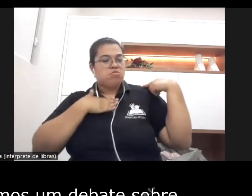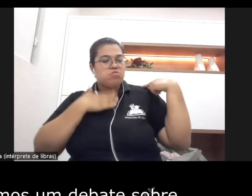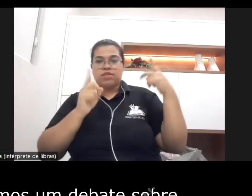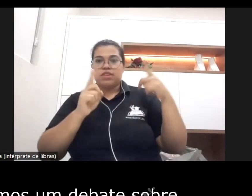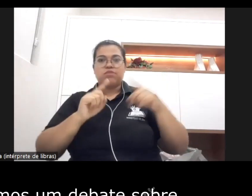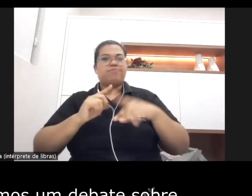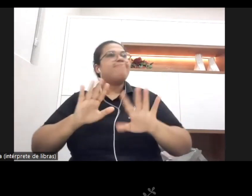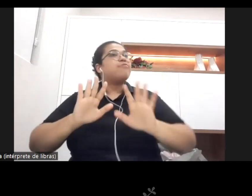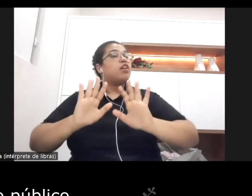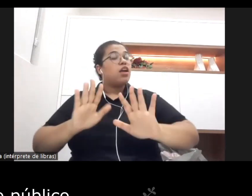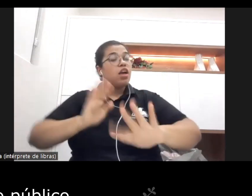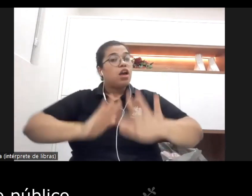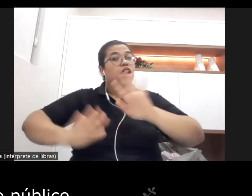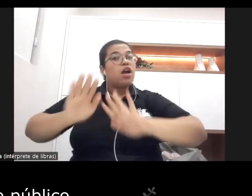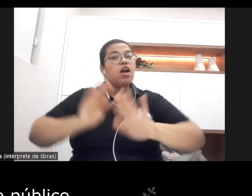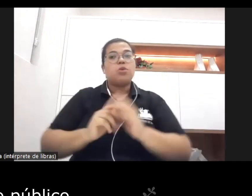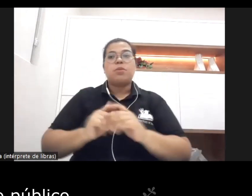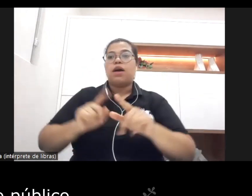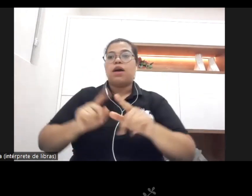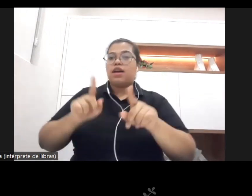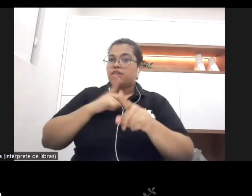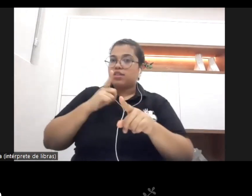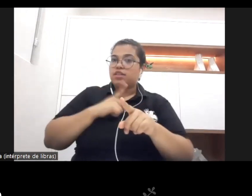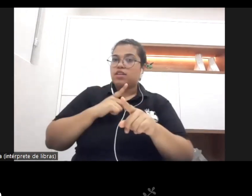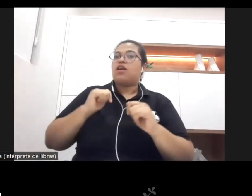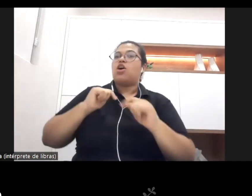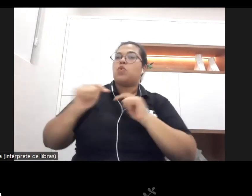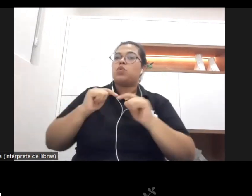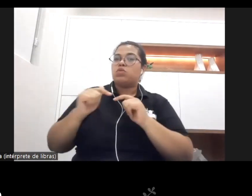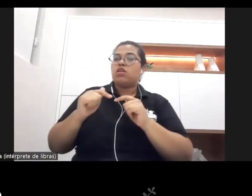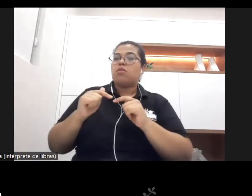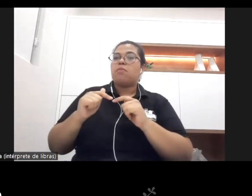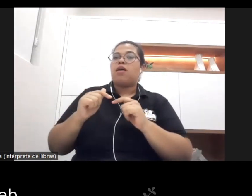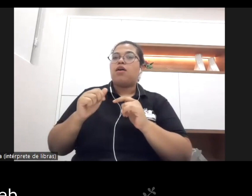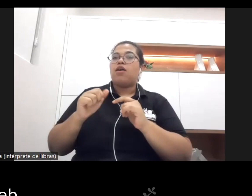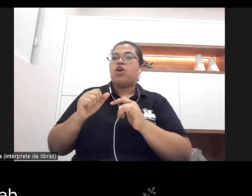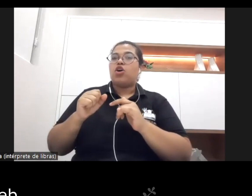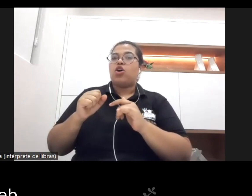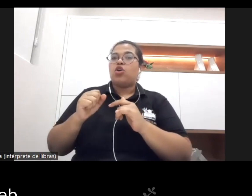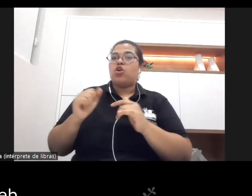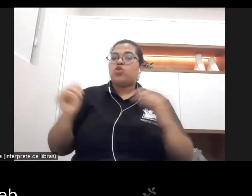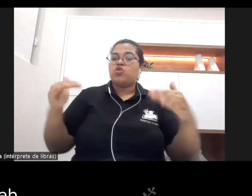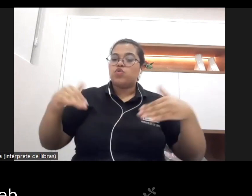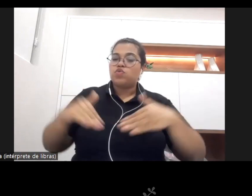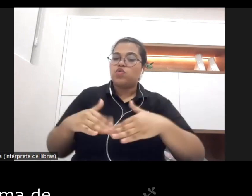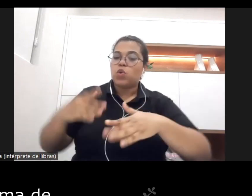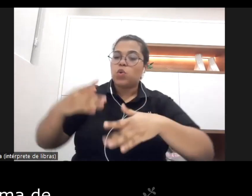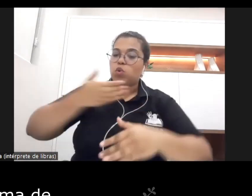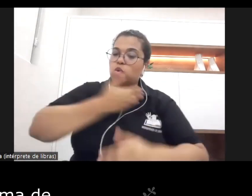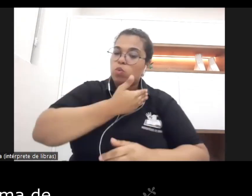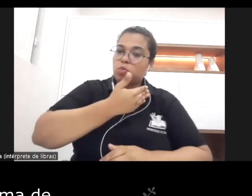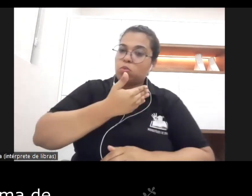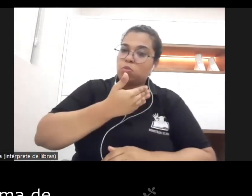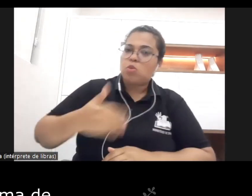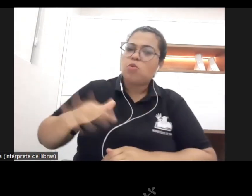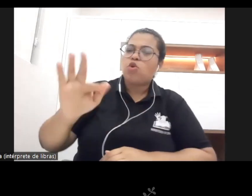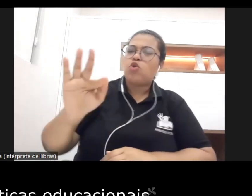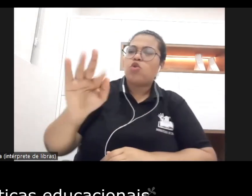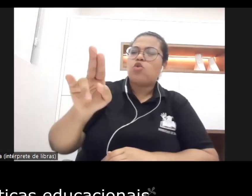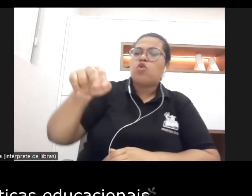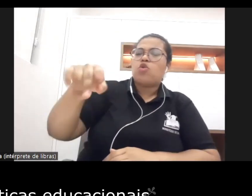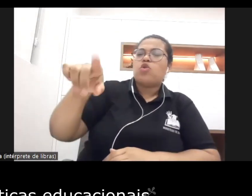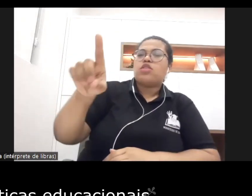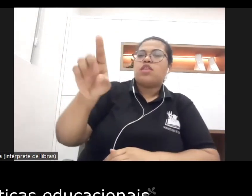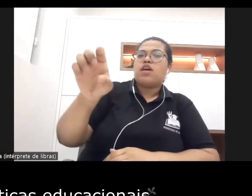atuarmos de um debate sobre o fundo público sobre o Fundeb sobre a forma de